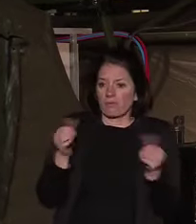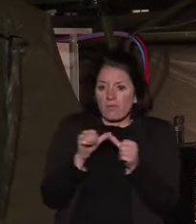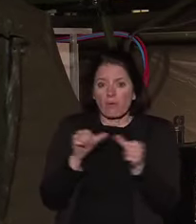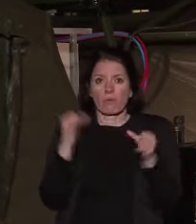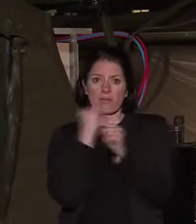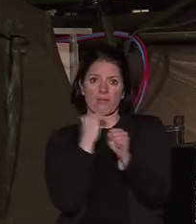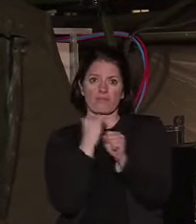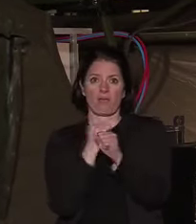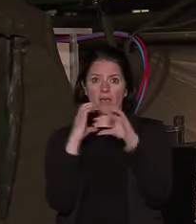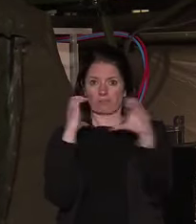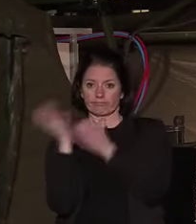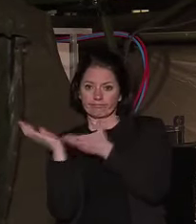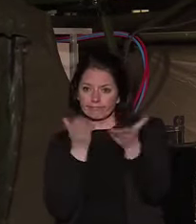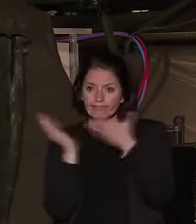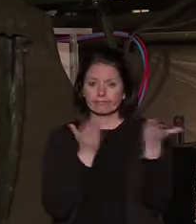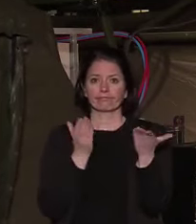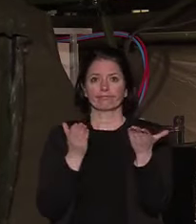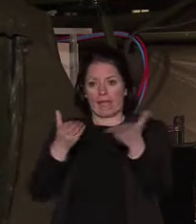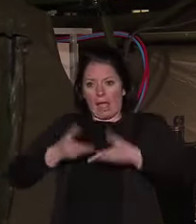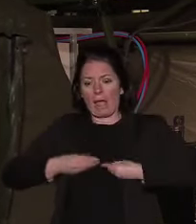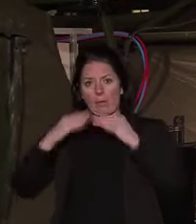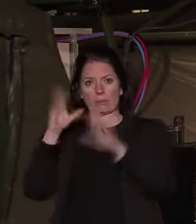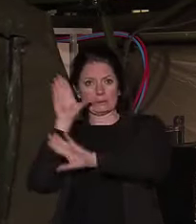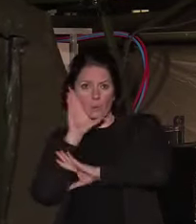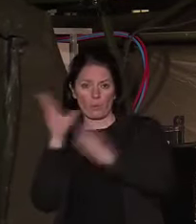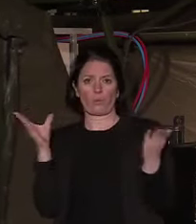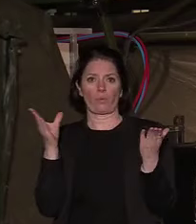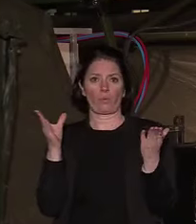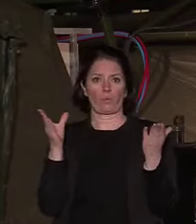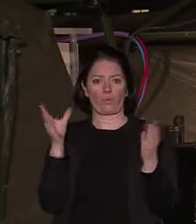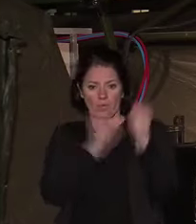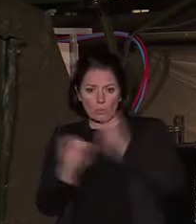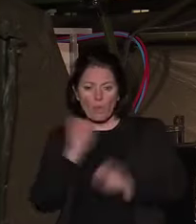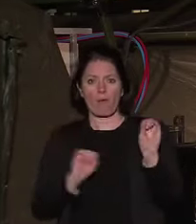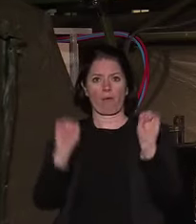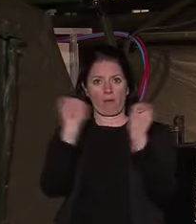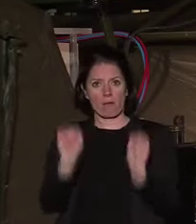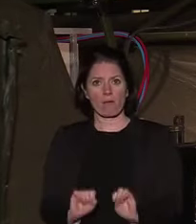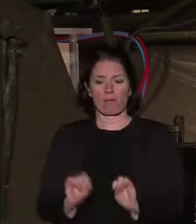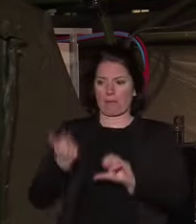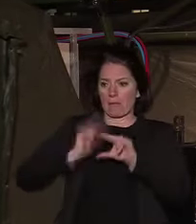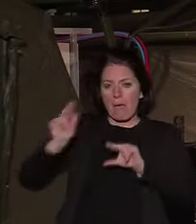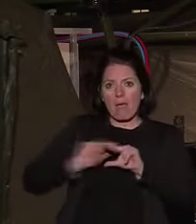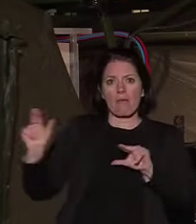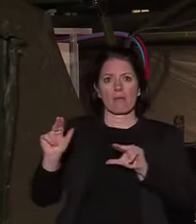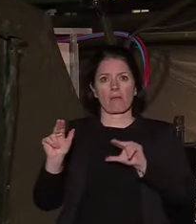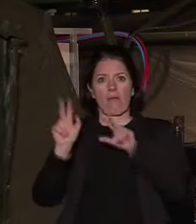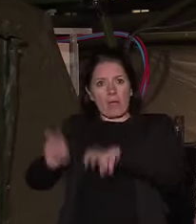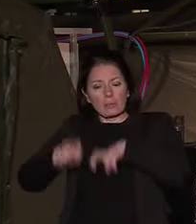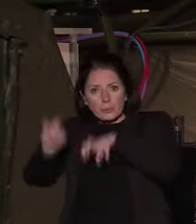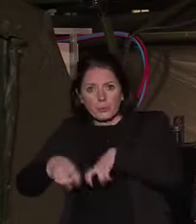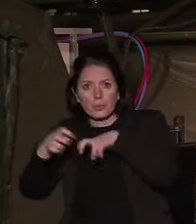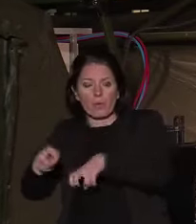qui hébergent, qui dépannent, qui nettoient, qui réparent. Ce sont nos agriculteurs,